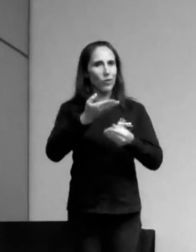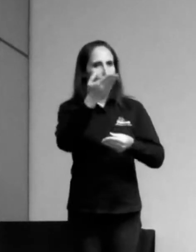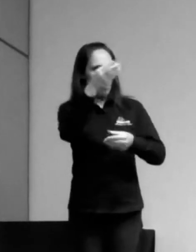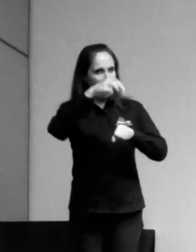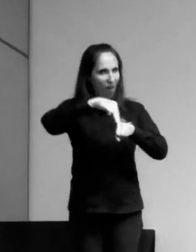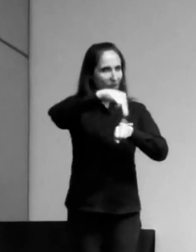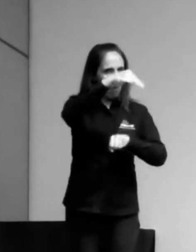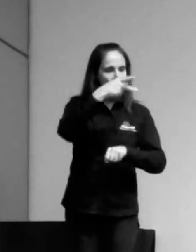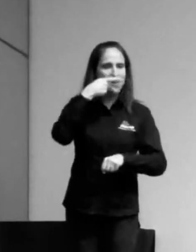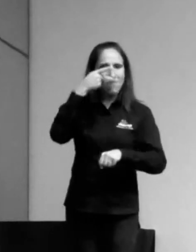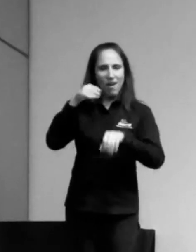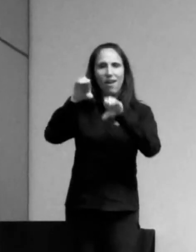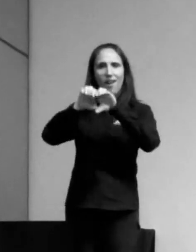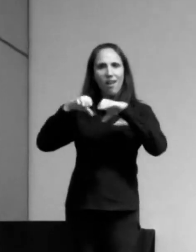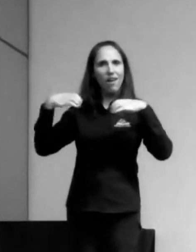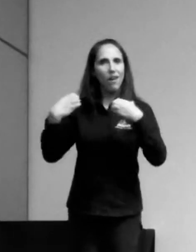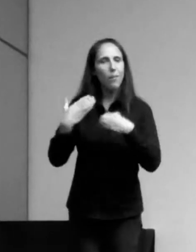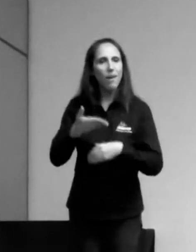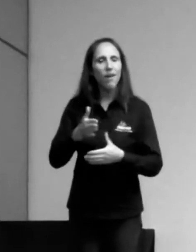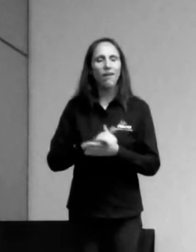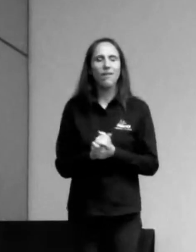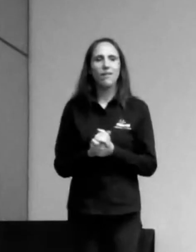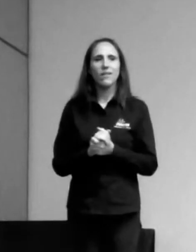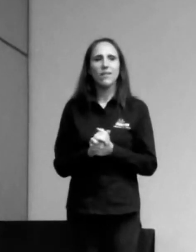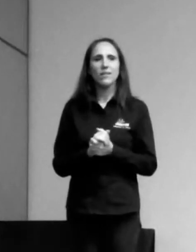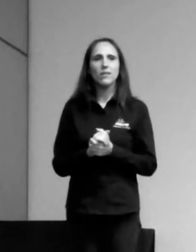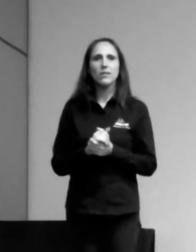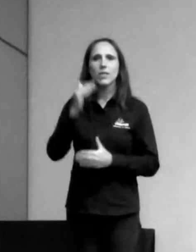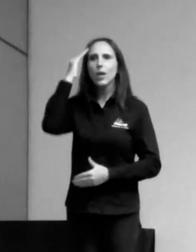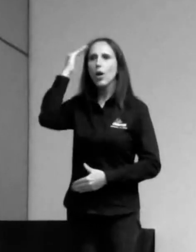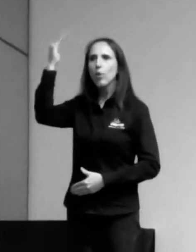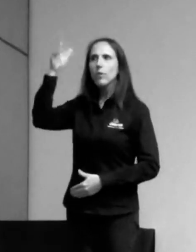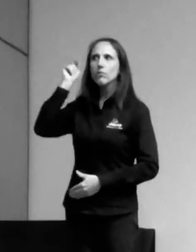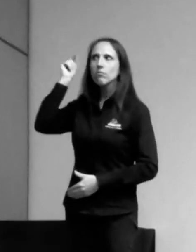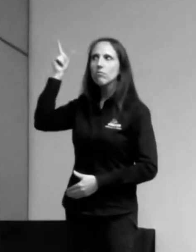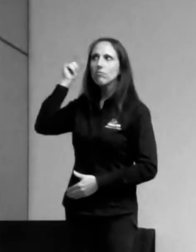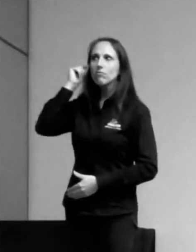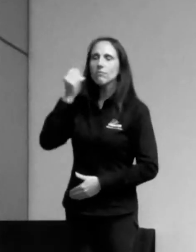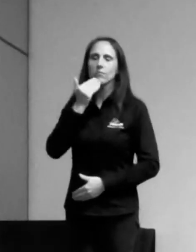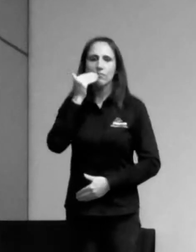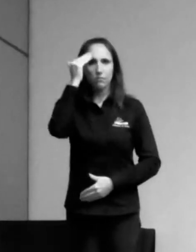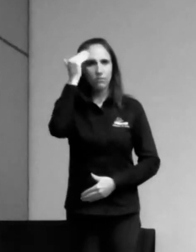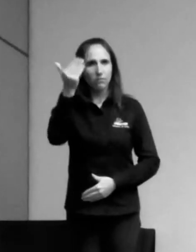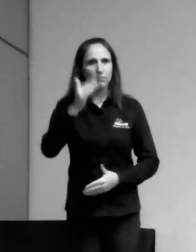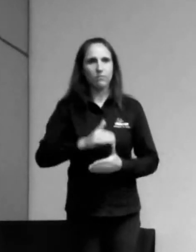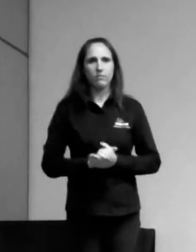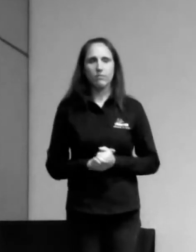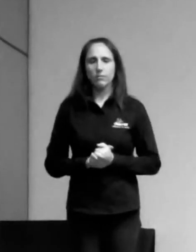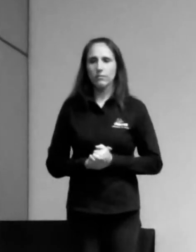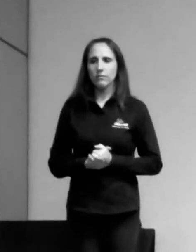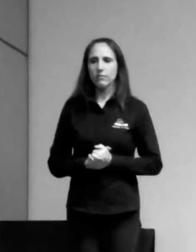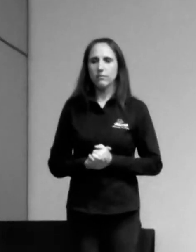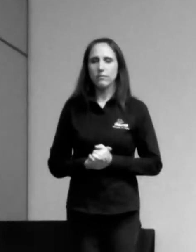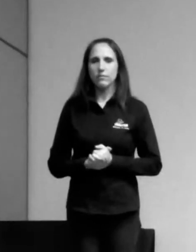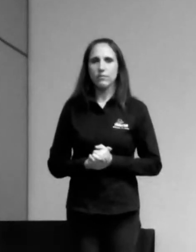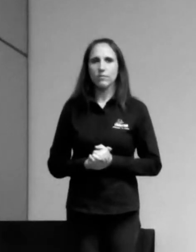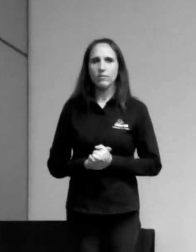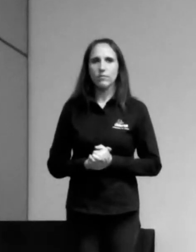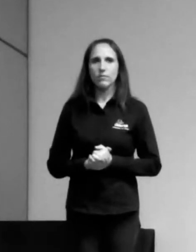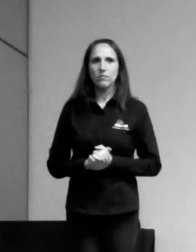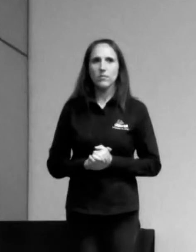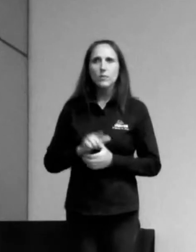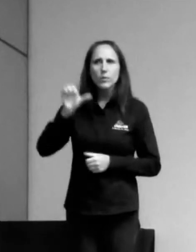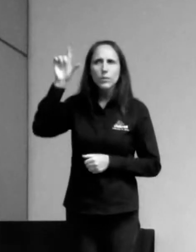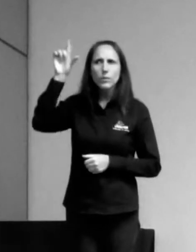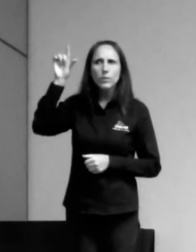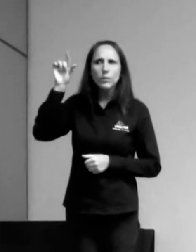cerimônias. Obrigado por aumentar o volume. Só vamos tomar cuidado para não entrar a microfonia mesmo. Dá para baixar